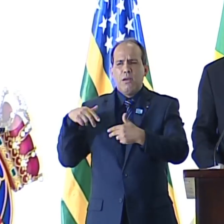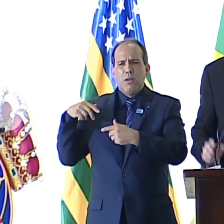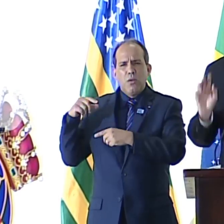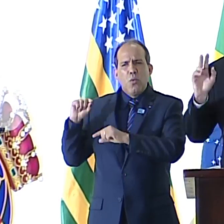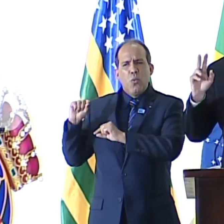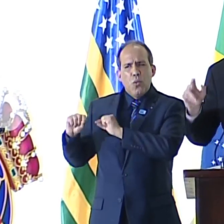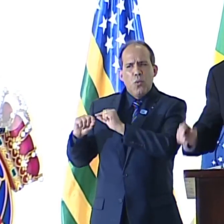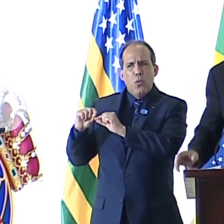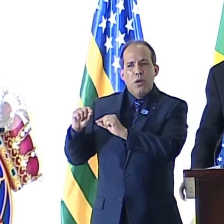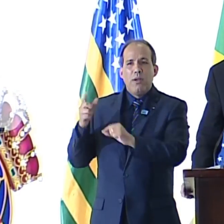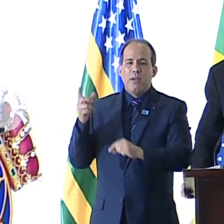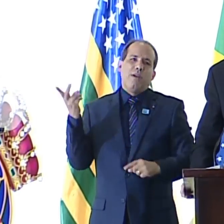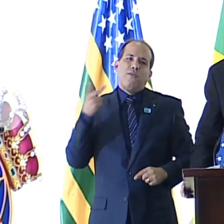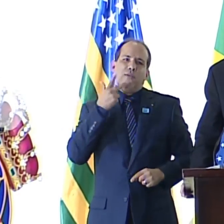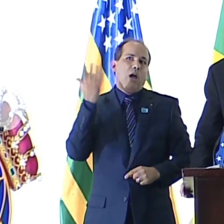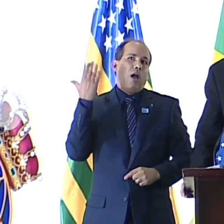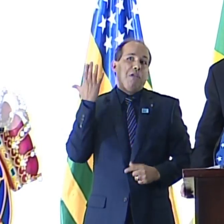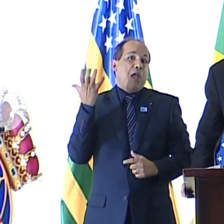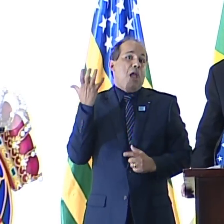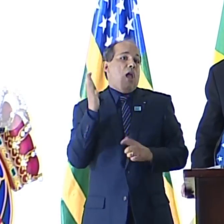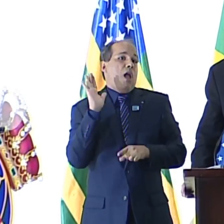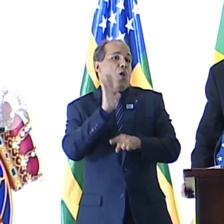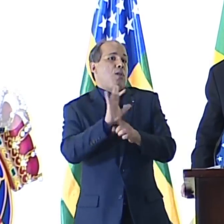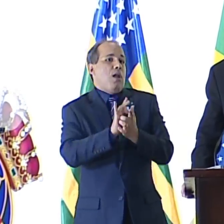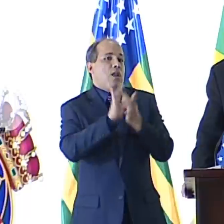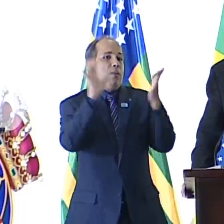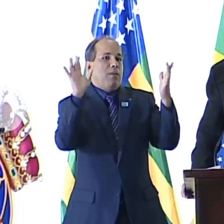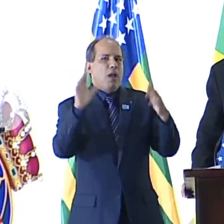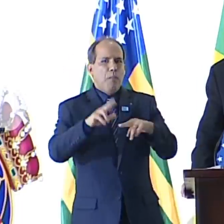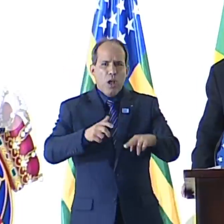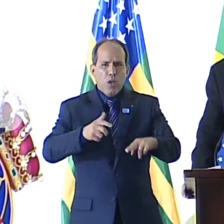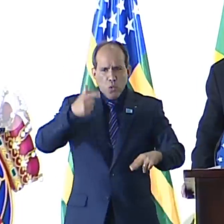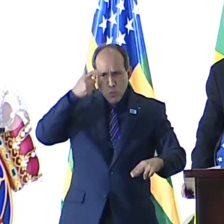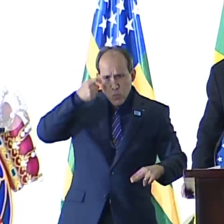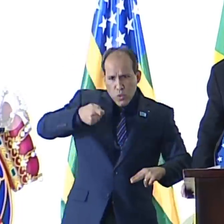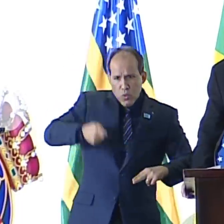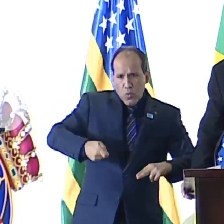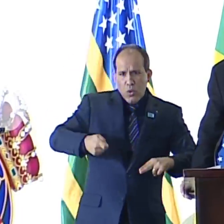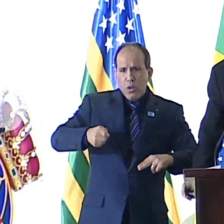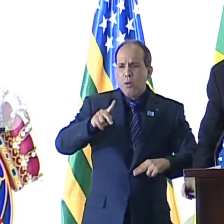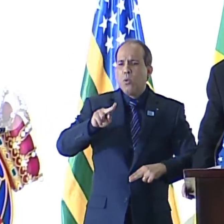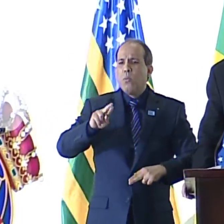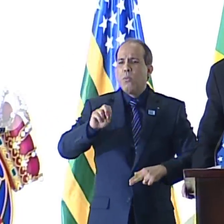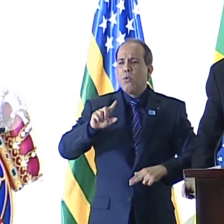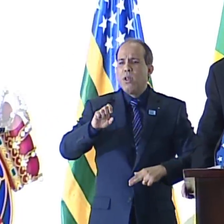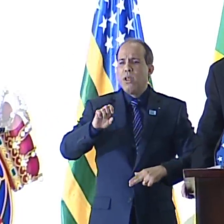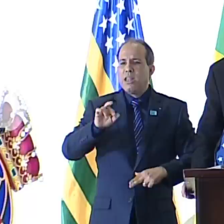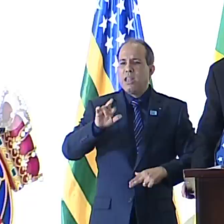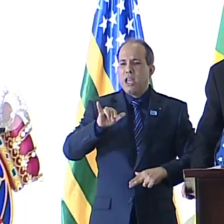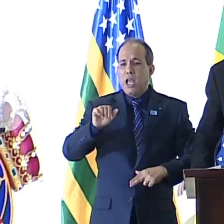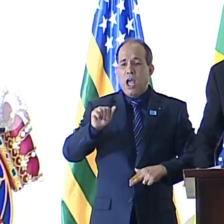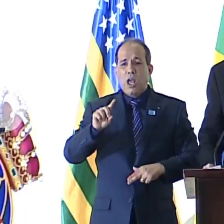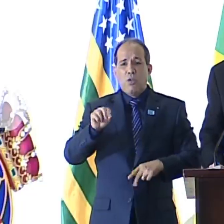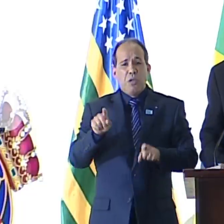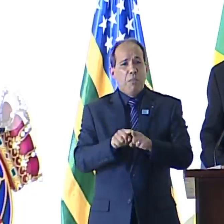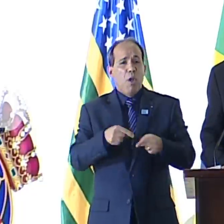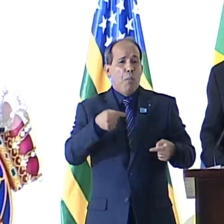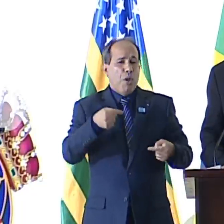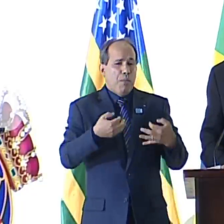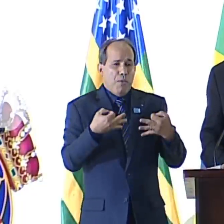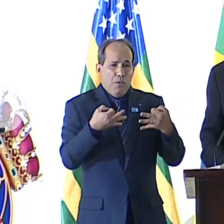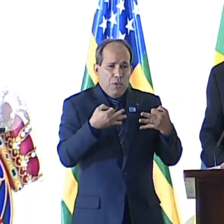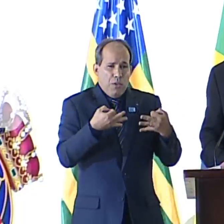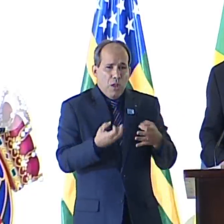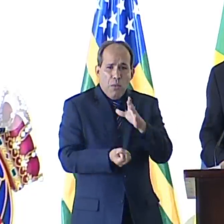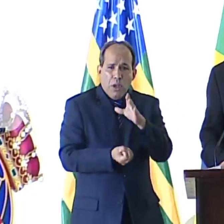que eles queriam libertar, entre aspas, por meio da ditadura do proletariado, hoje pela ditadura do politicamente correto e da criação